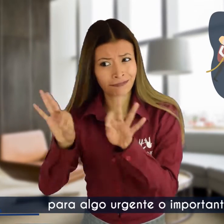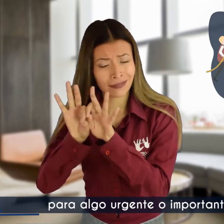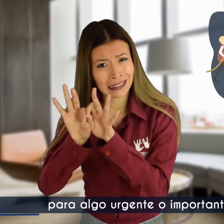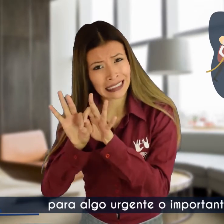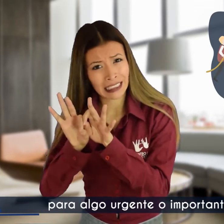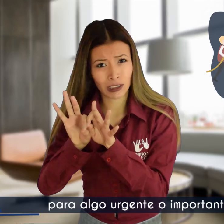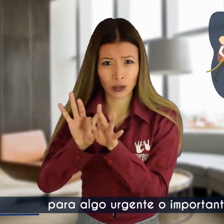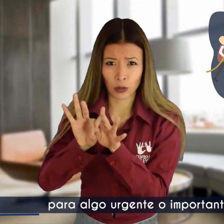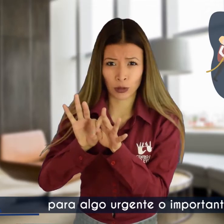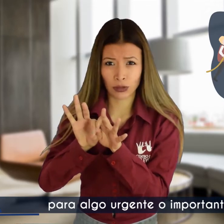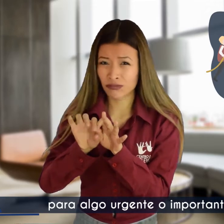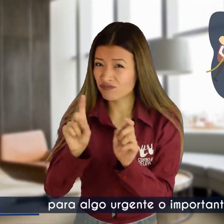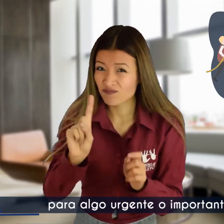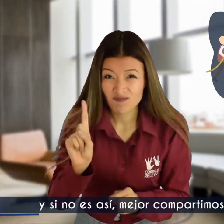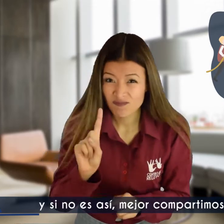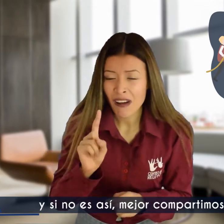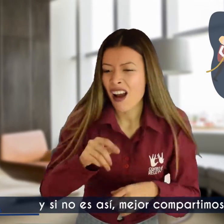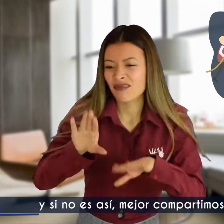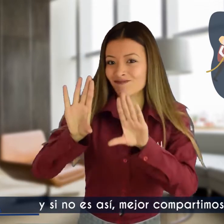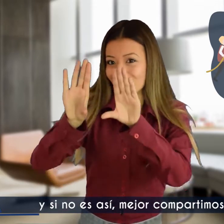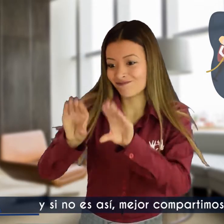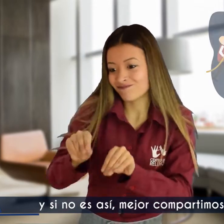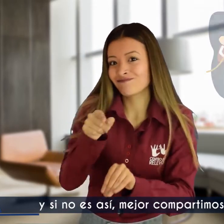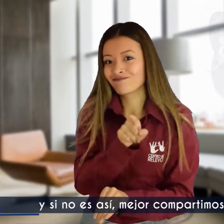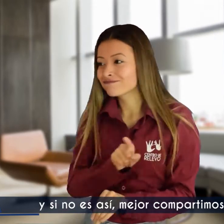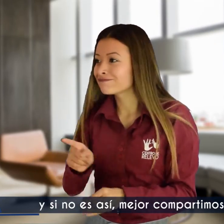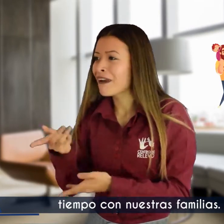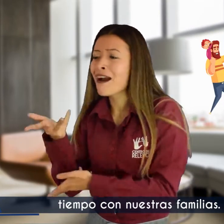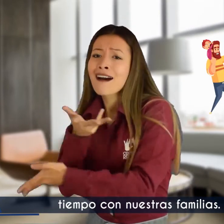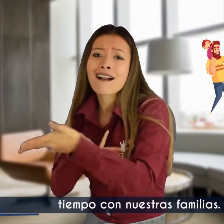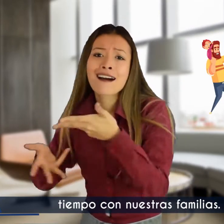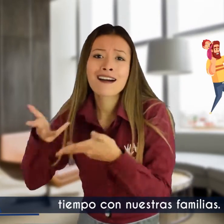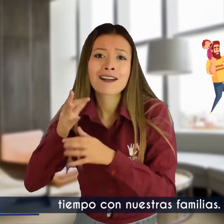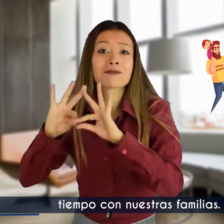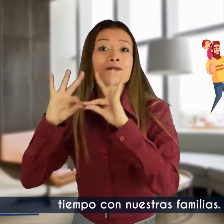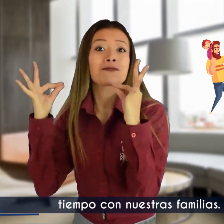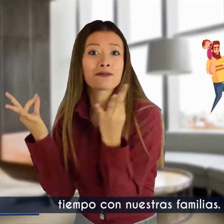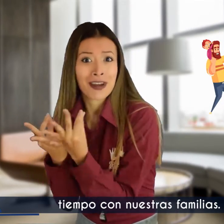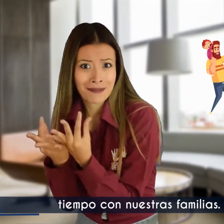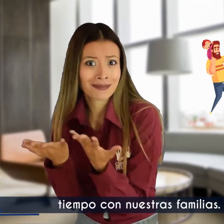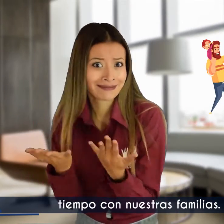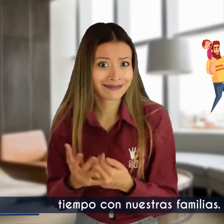para algo urgente o importante y si no es así, mejor compartimos tiempo con nuestras familias.